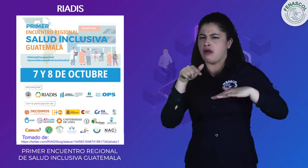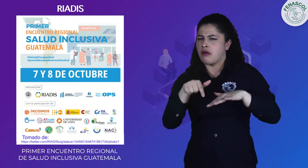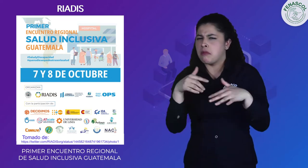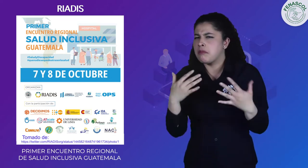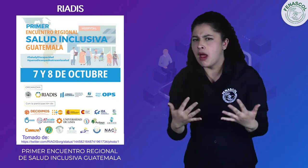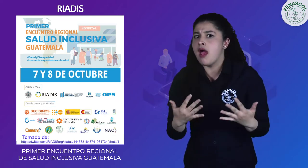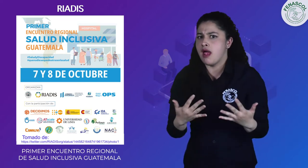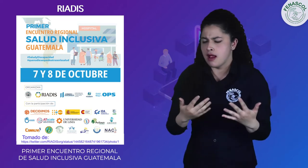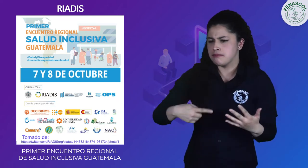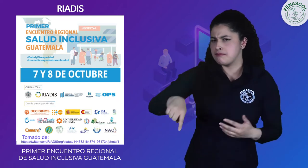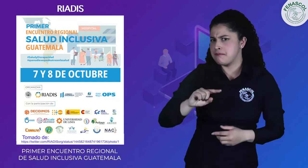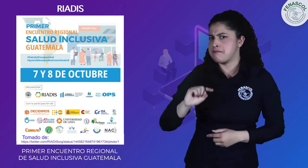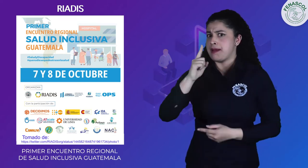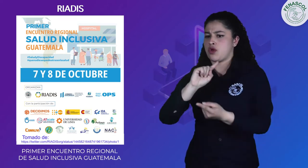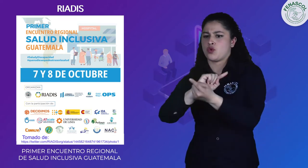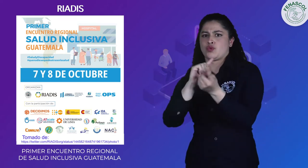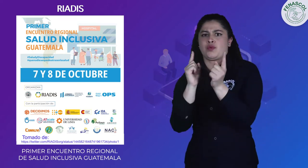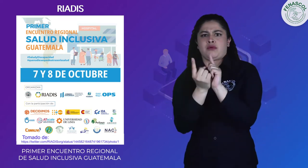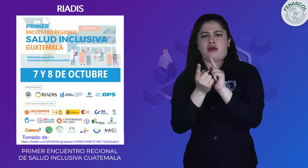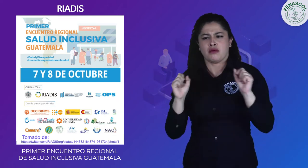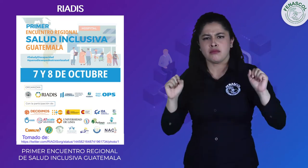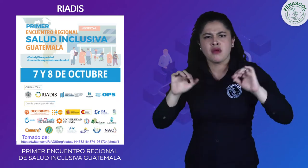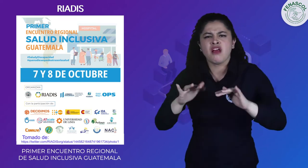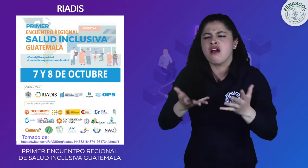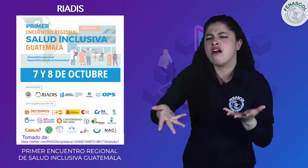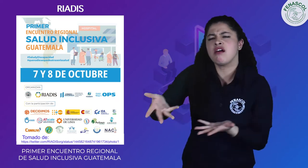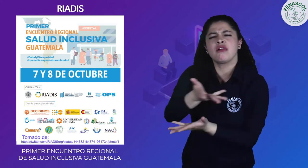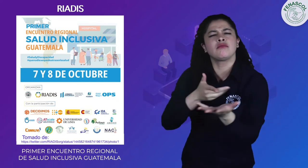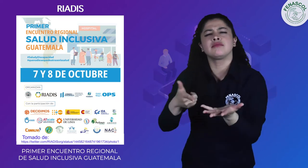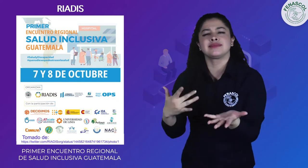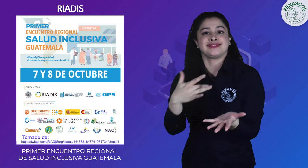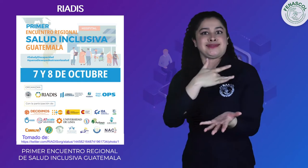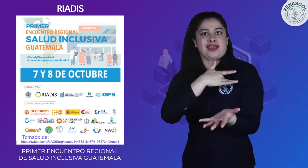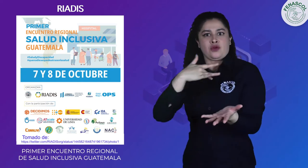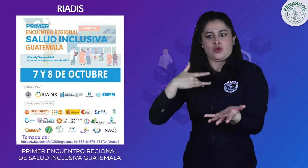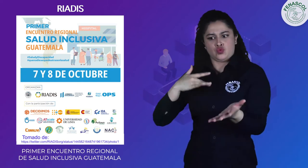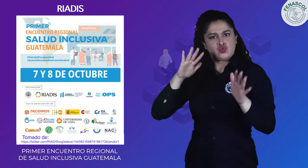Durante el primer encuentro regional de salud inclusiva en Guatemala